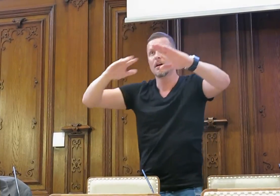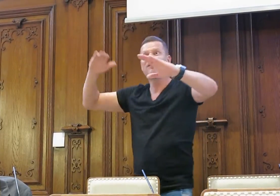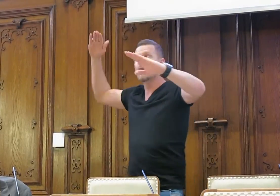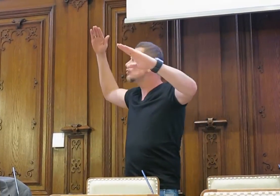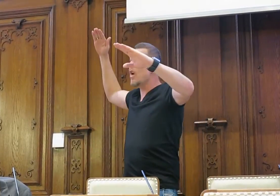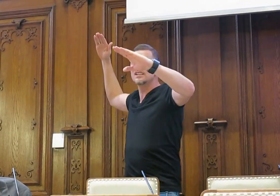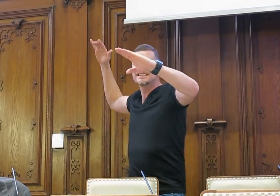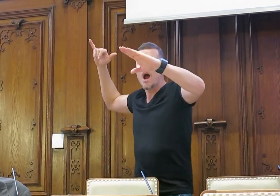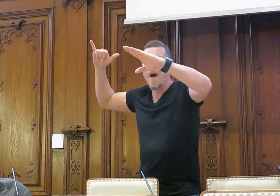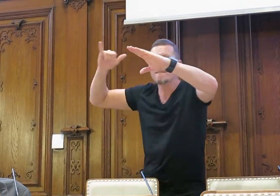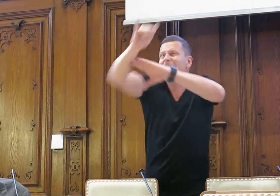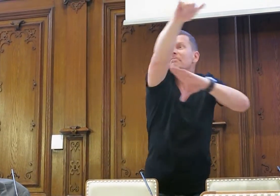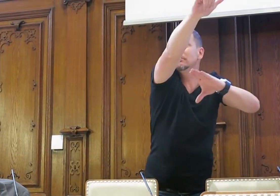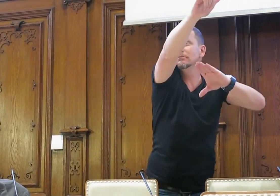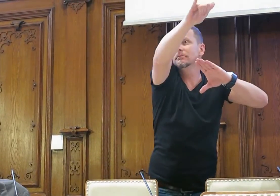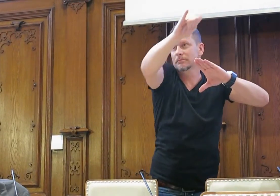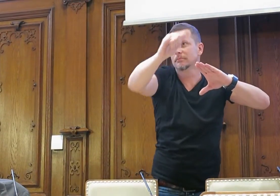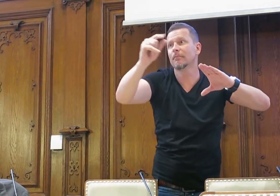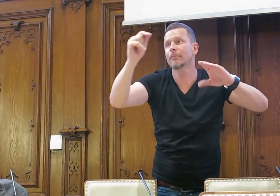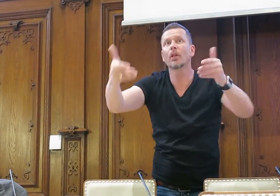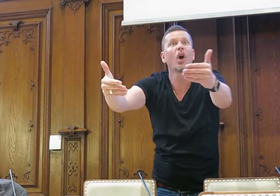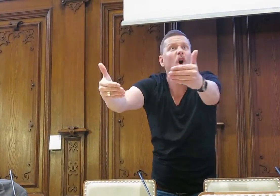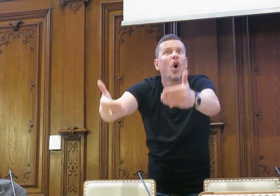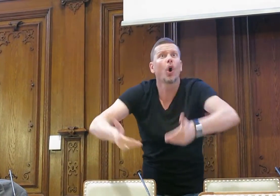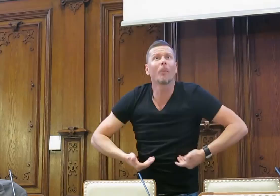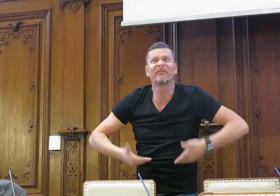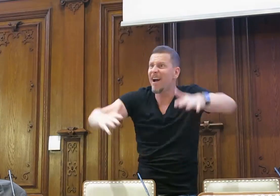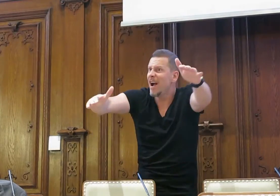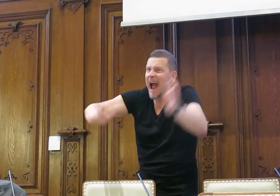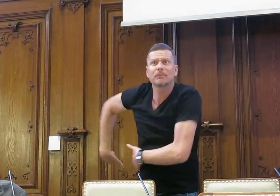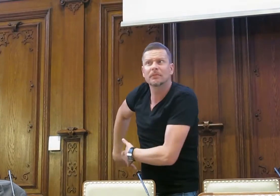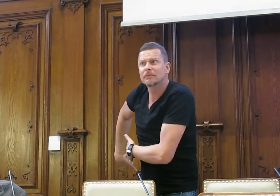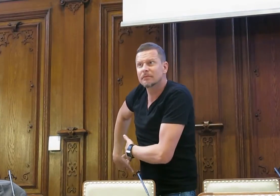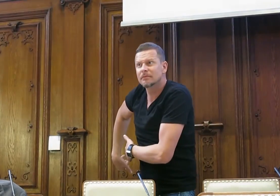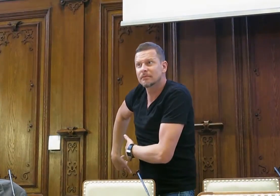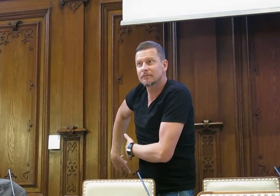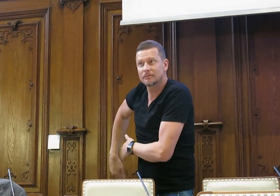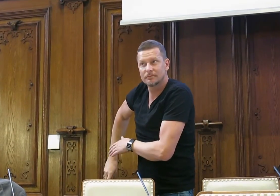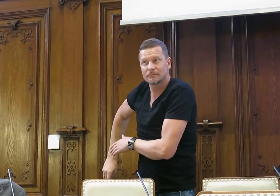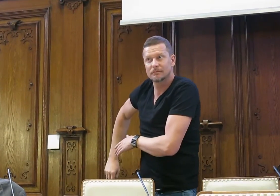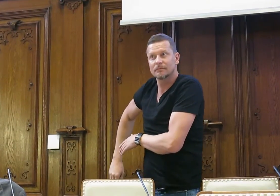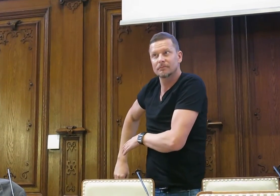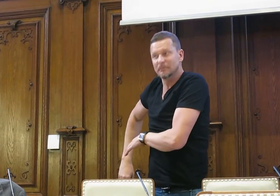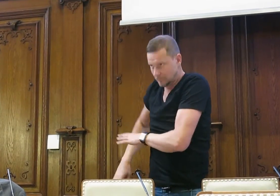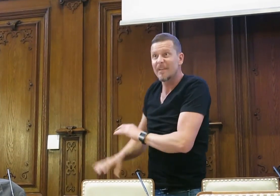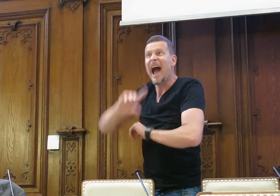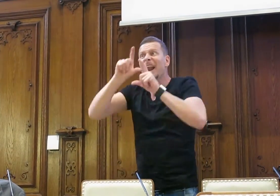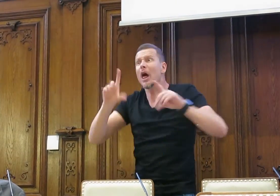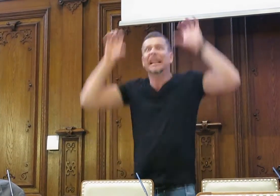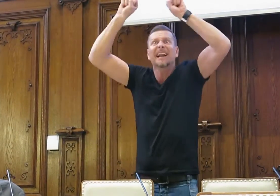es ist schon ganz tief, kommt es wirklich. Und es ist einfach die Gefahr, dass man wirklich da irgendwie den Rumpf aufreißt. Und